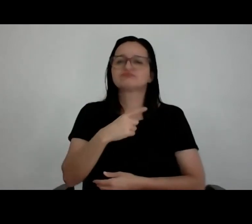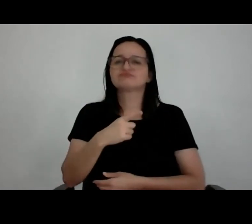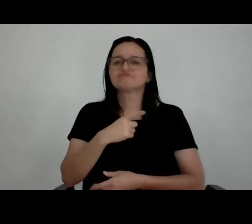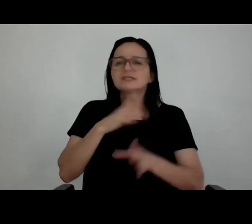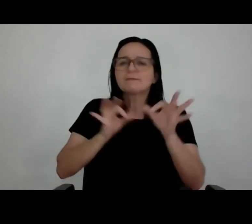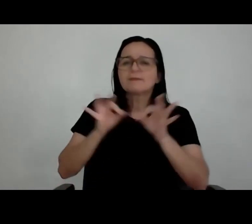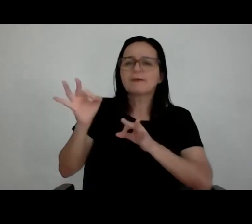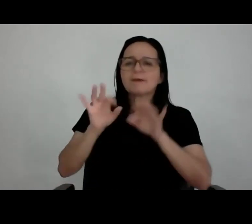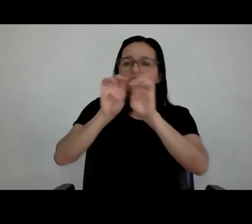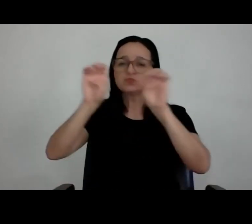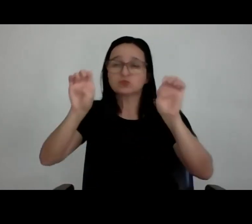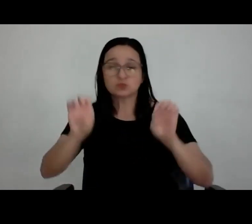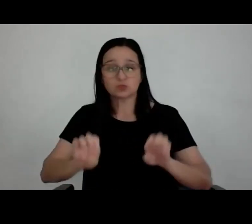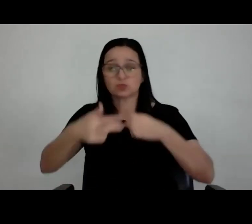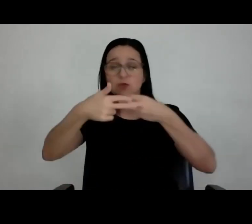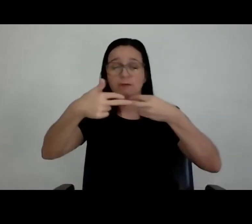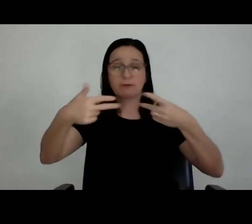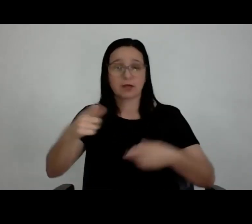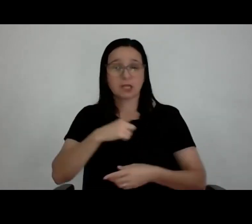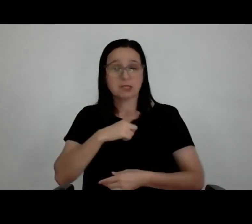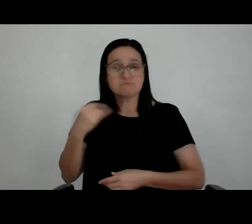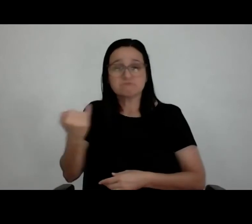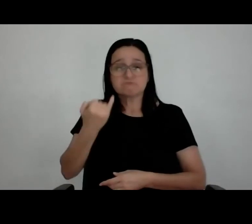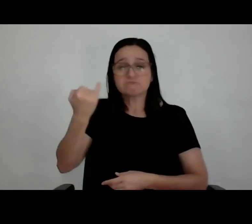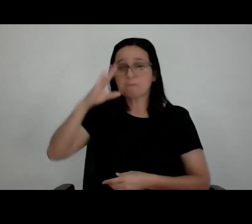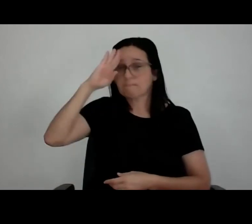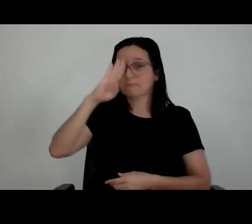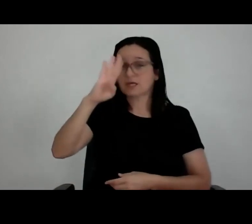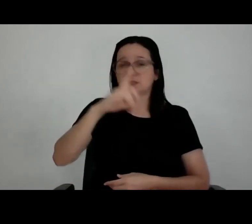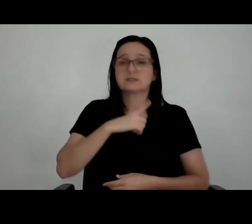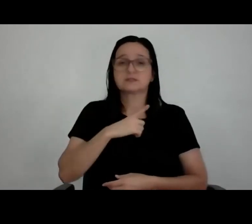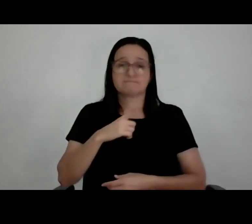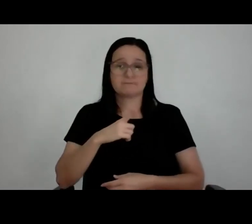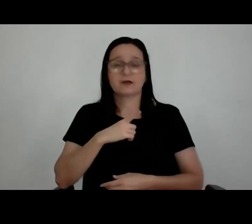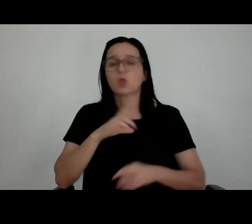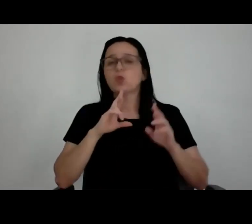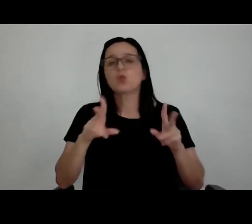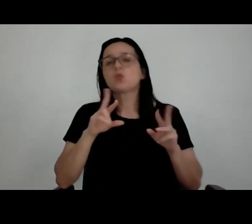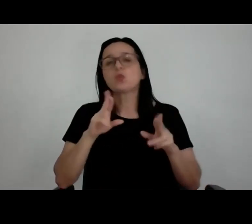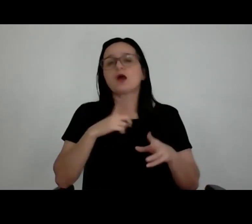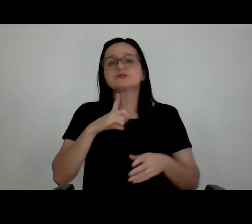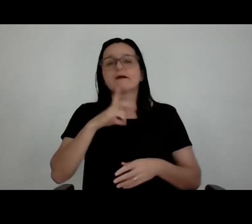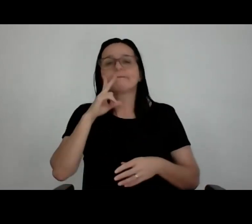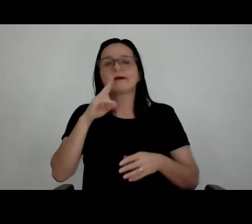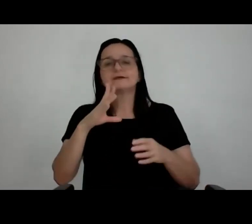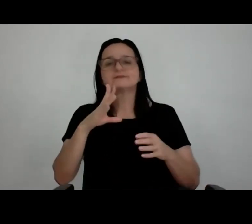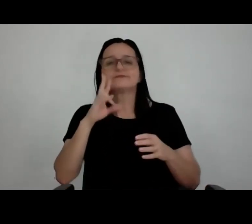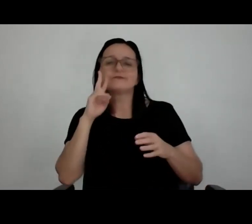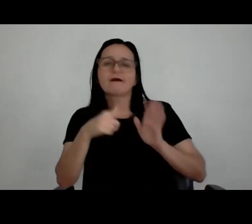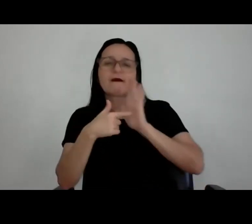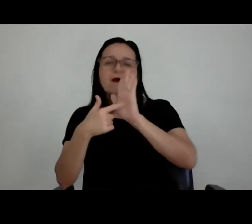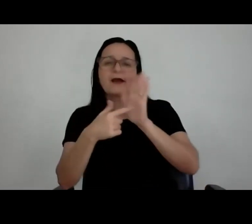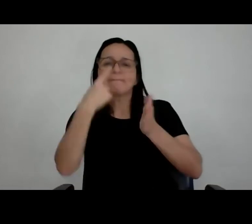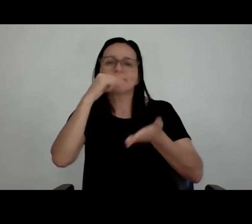design da peça fosse o mais importante, e não a reprodução de uma imagem do palco. Até que esses palcos, você